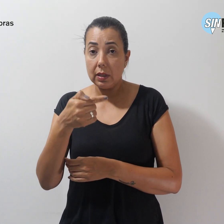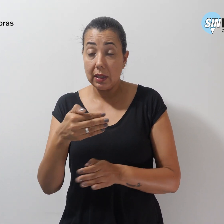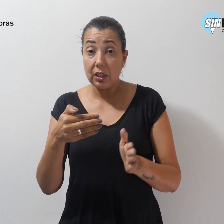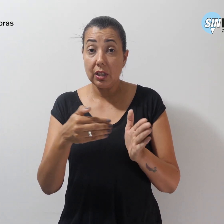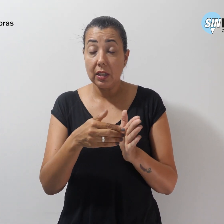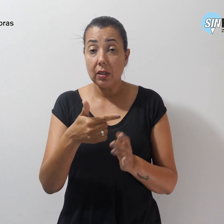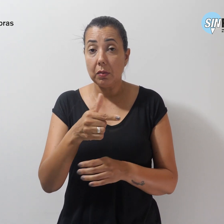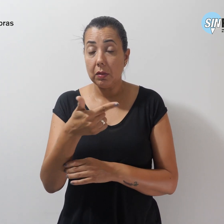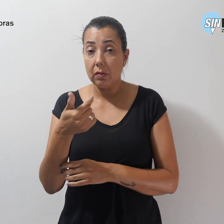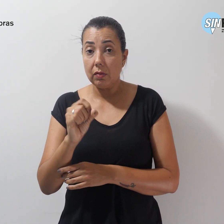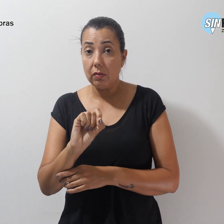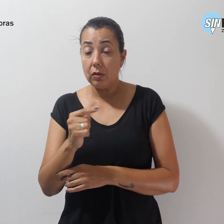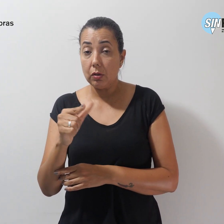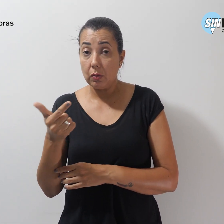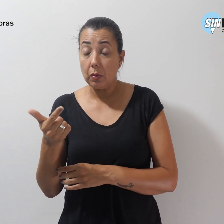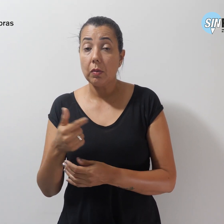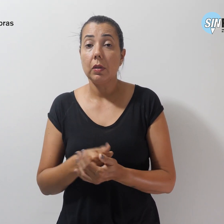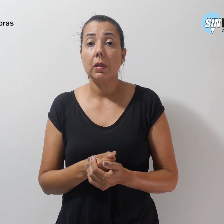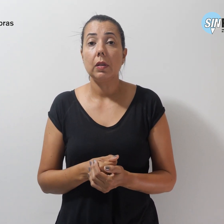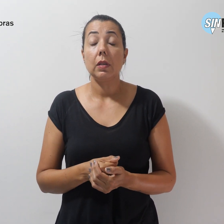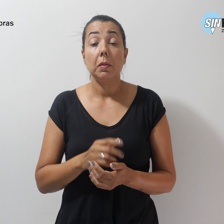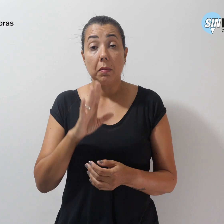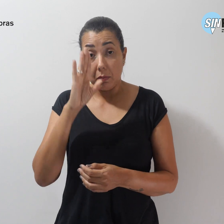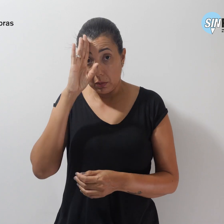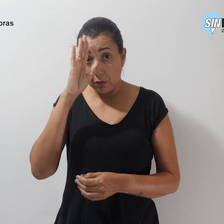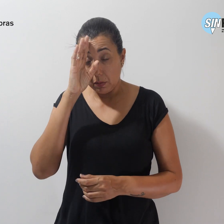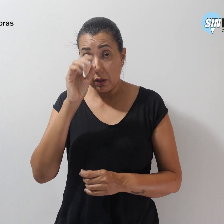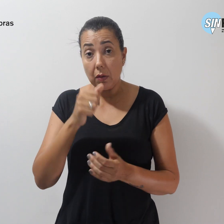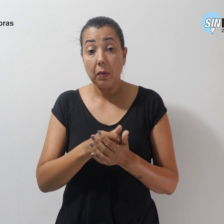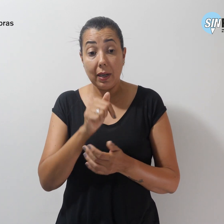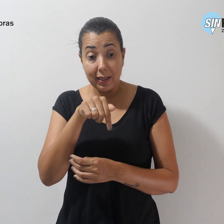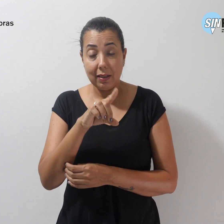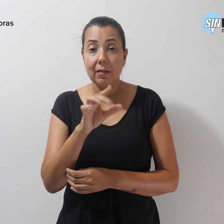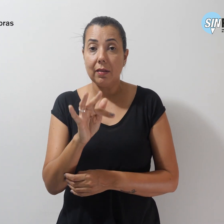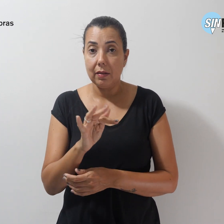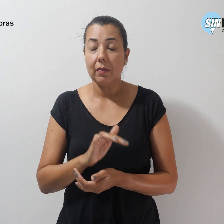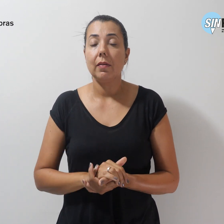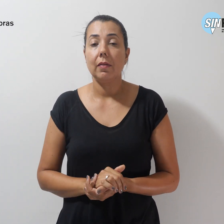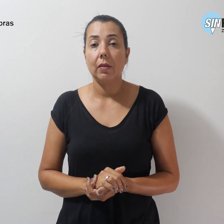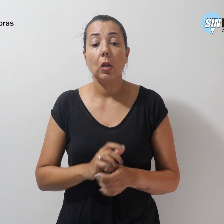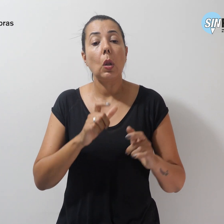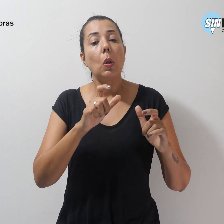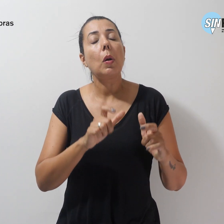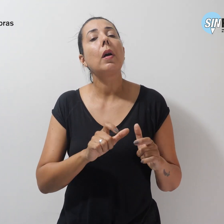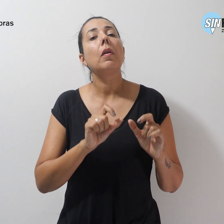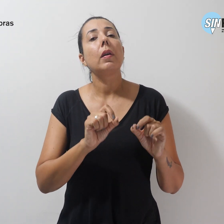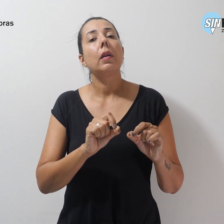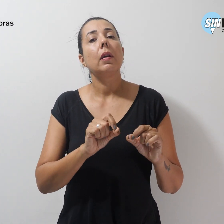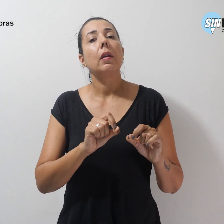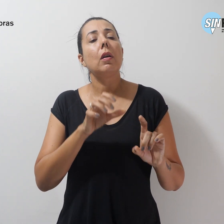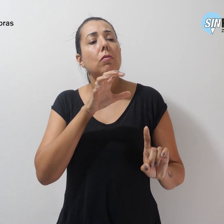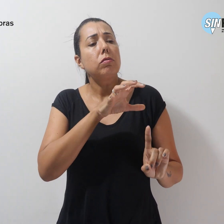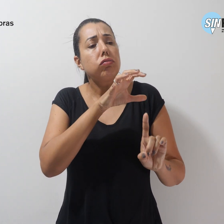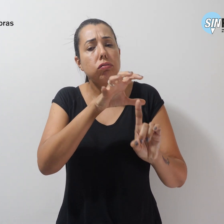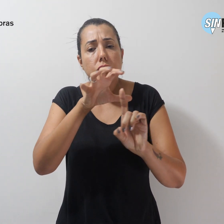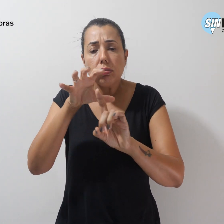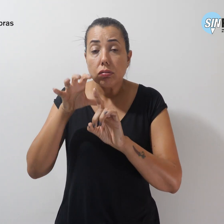2022, sobretudo no Distrito Federal, local em que os ataques foram ainda pior